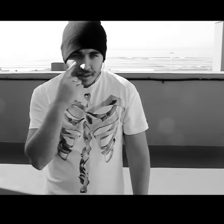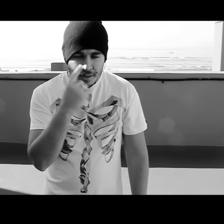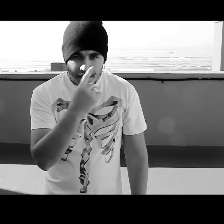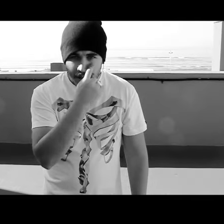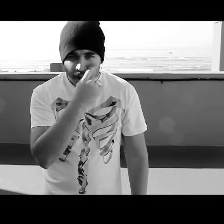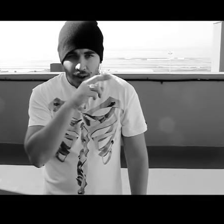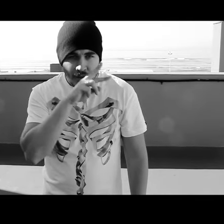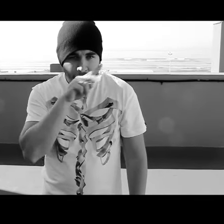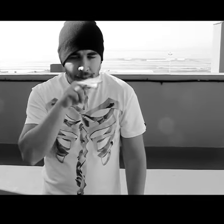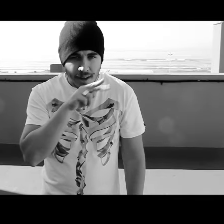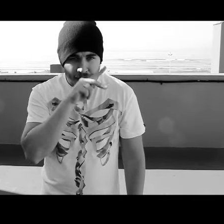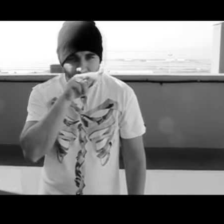Cuando habla mi mirada